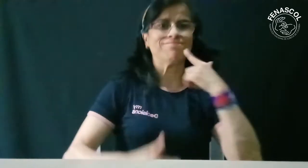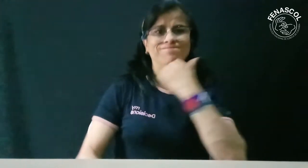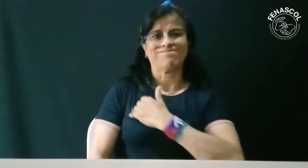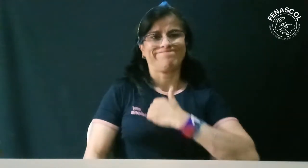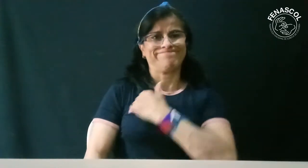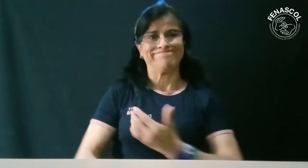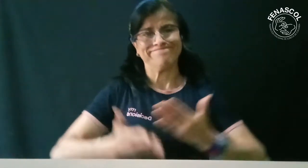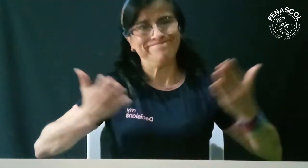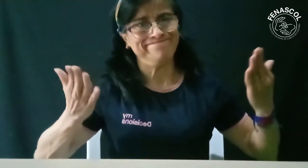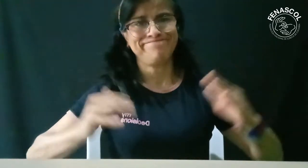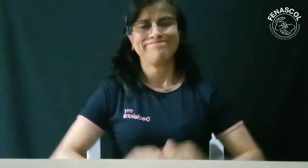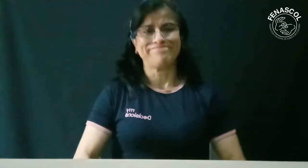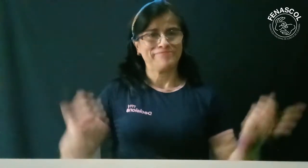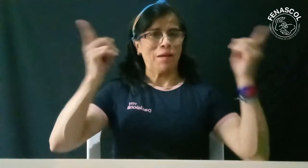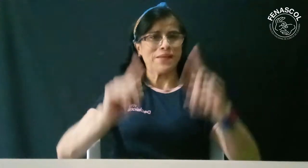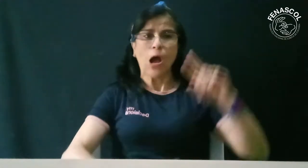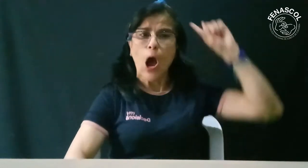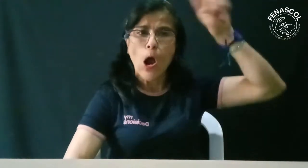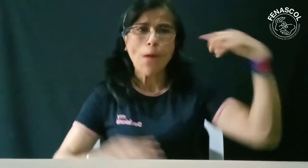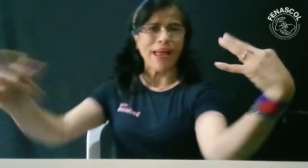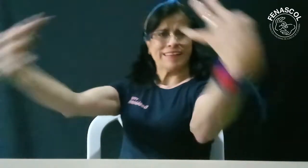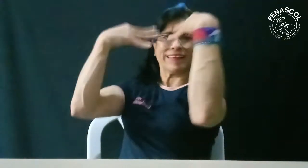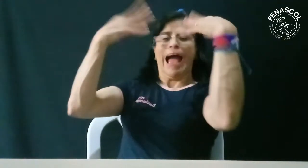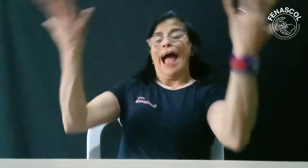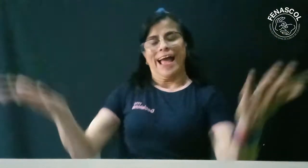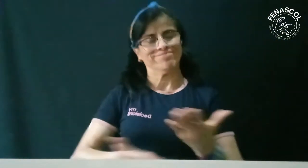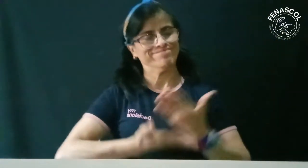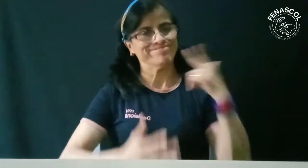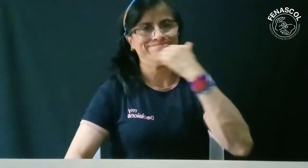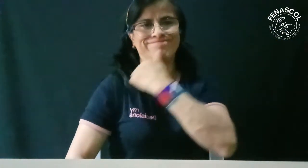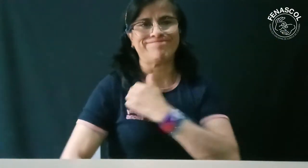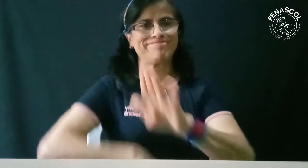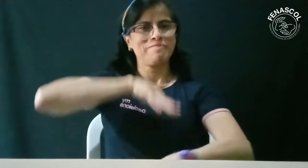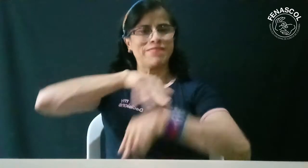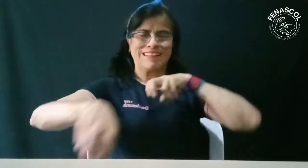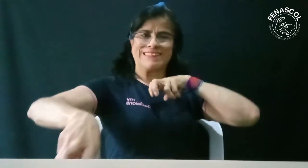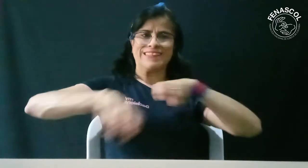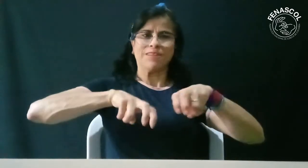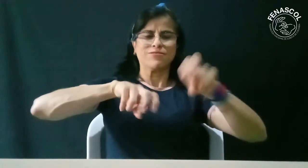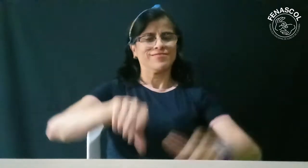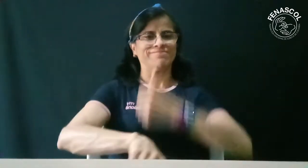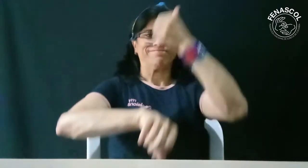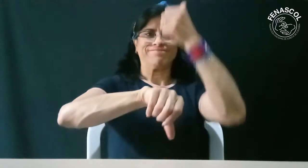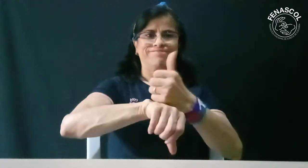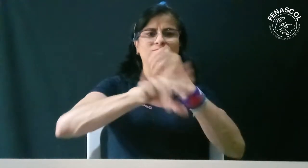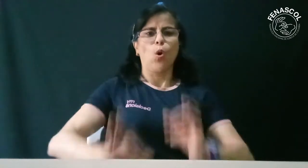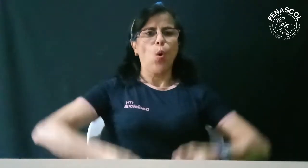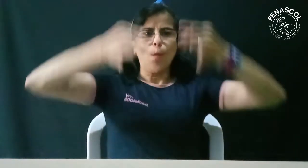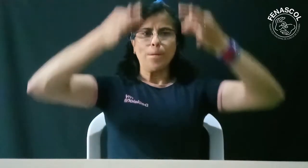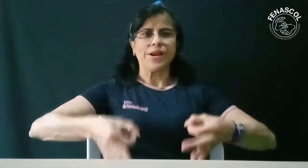presión al Ministerio, que seamos visibilizados por el gobierno, para que obliguen a la cabeza del Ministerio a